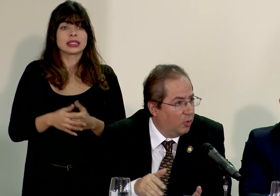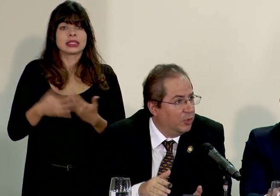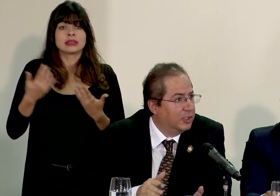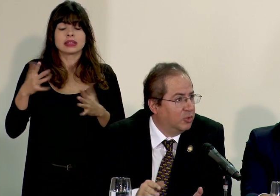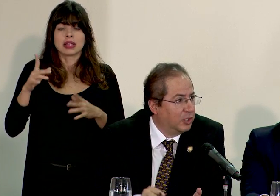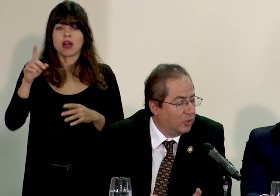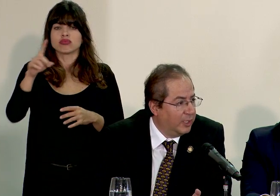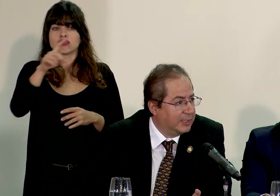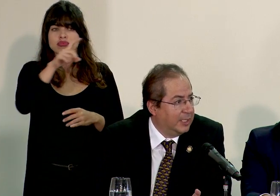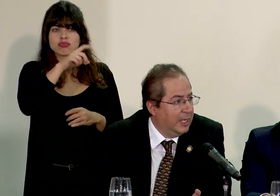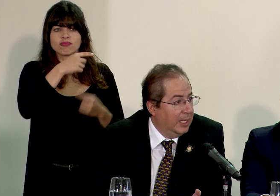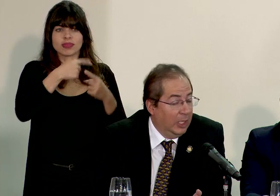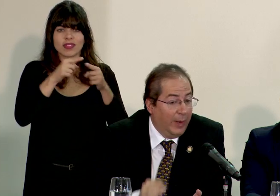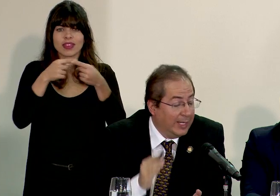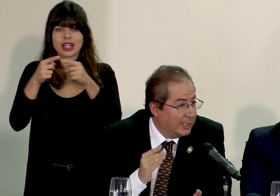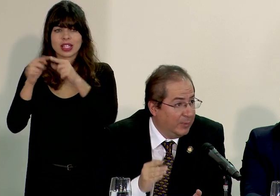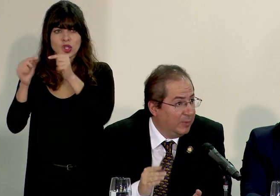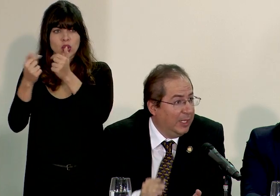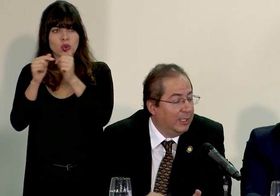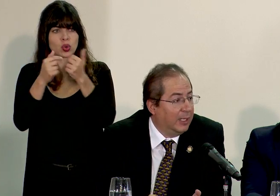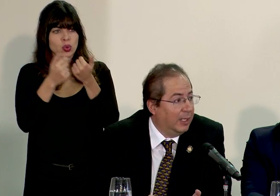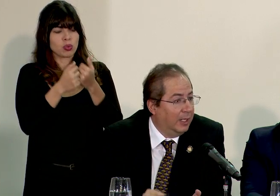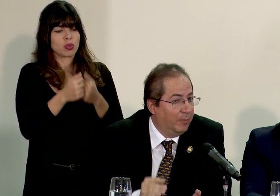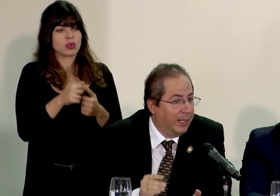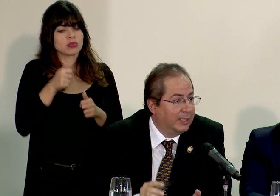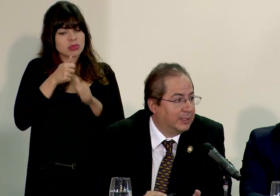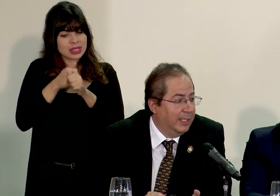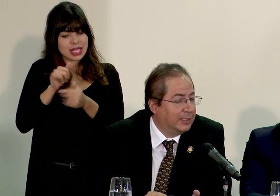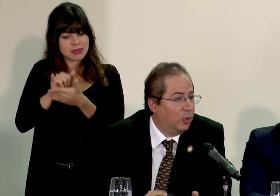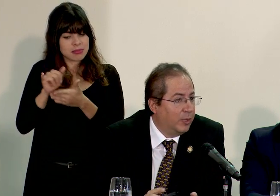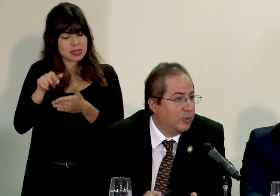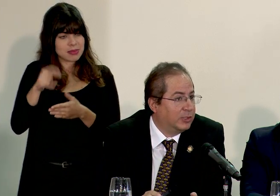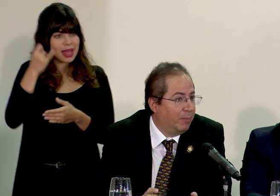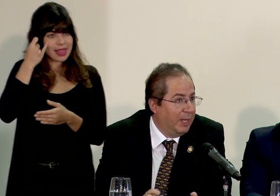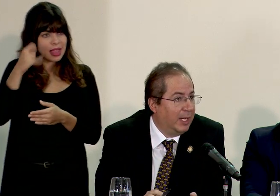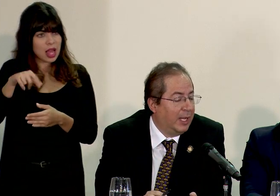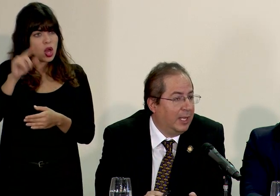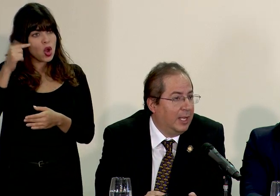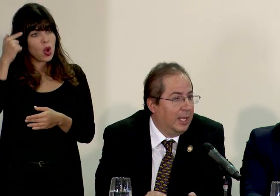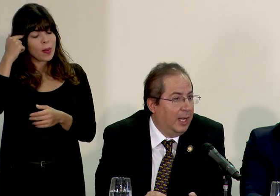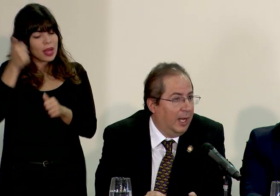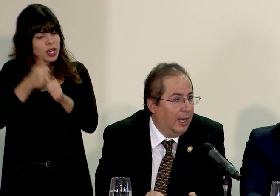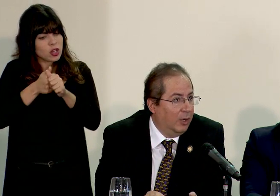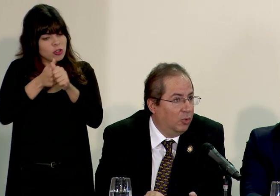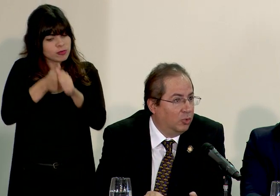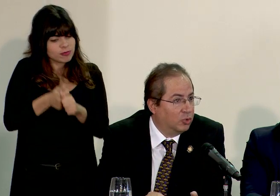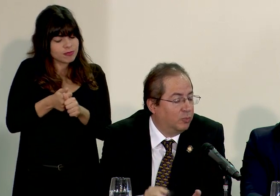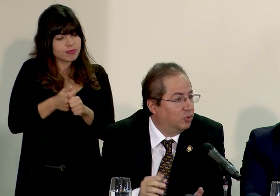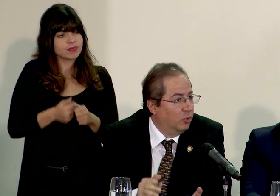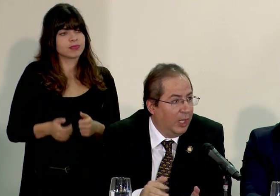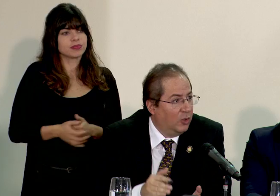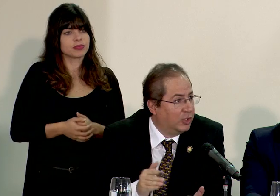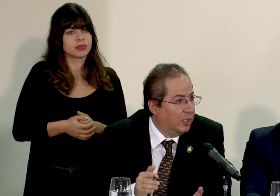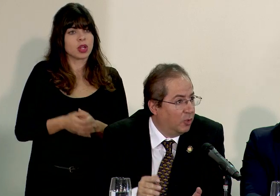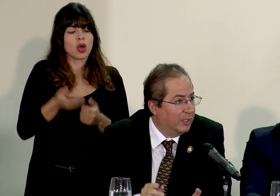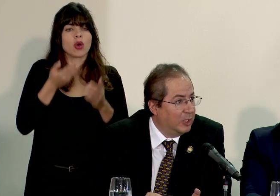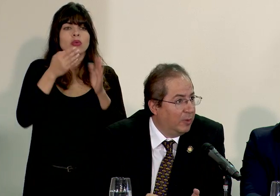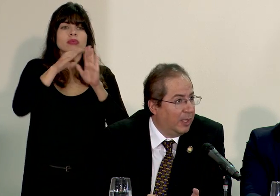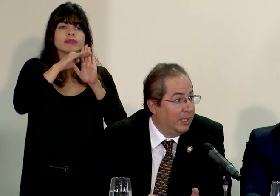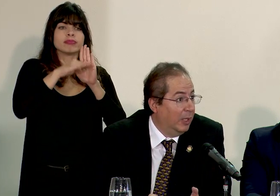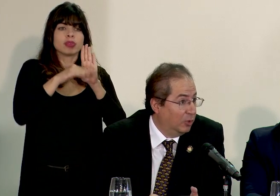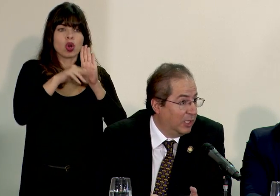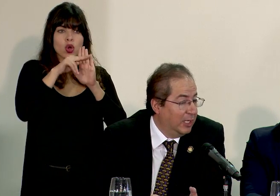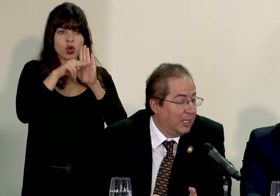consultado con distintos sectores y va en esta misma línea para este gobierno se apega a los postulados y la